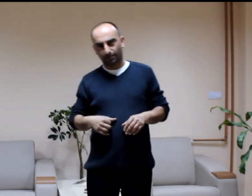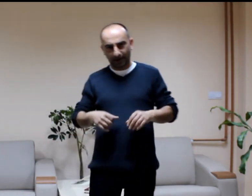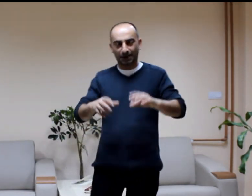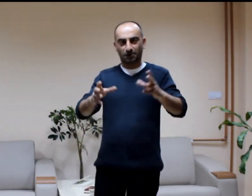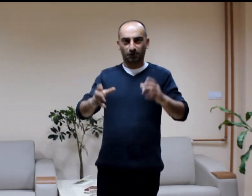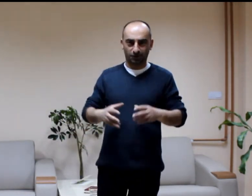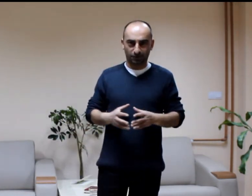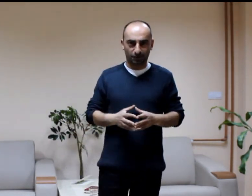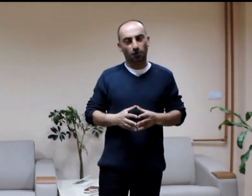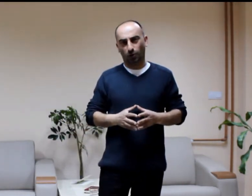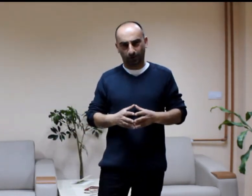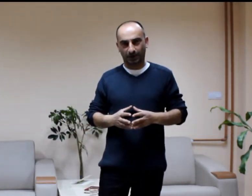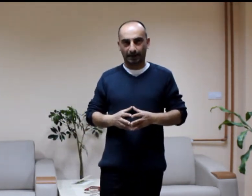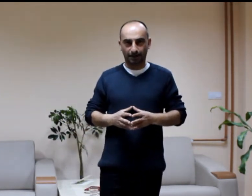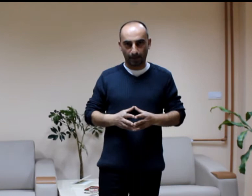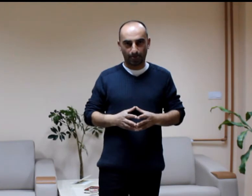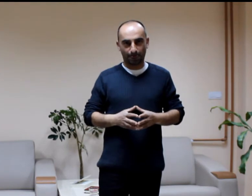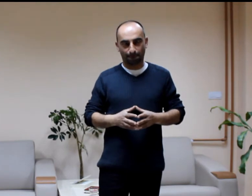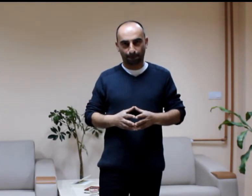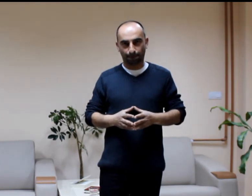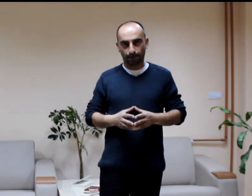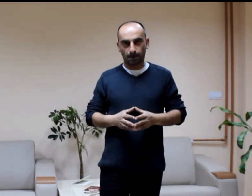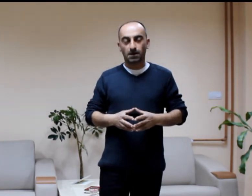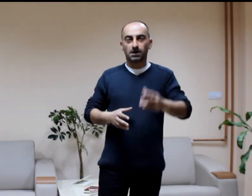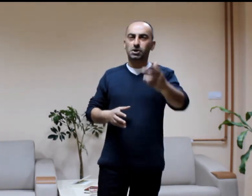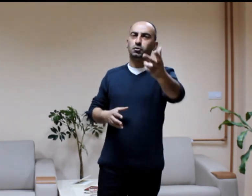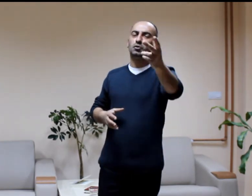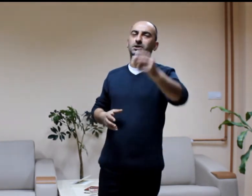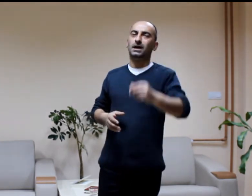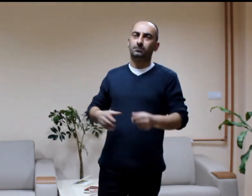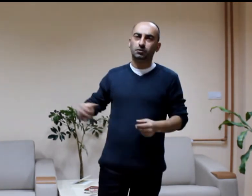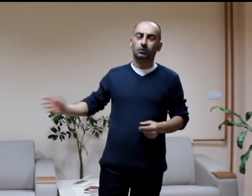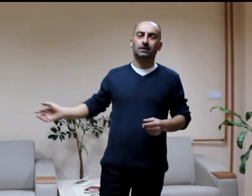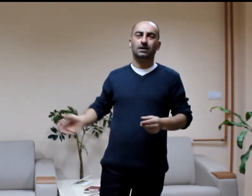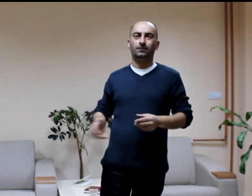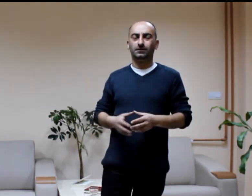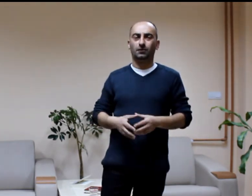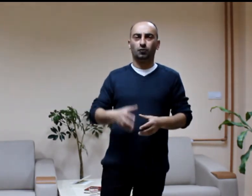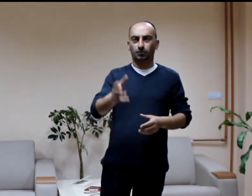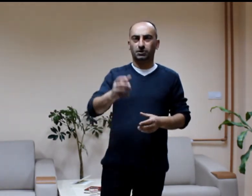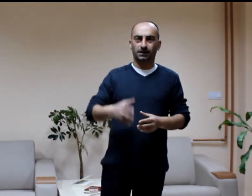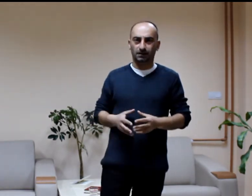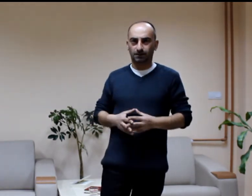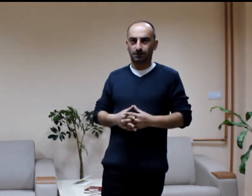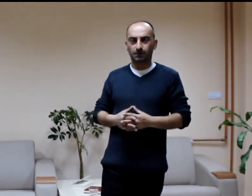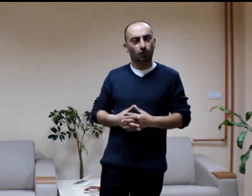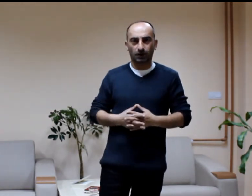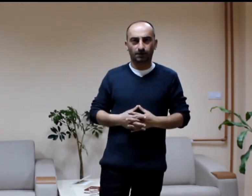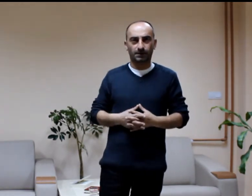Merak ediyorsunuz ne oldu diye. 2-3 saat mikrodalga fırında unutmuş geriyi. Ne olabilir?